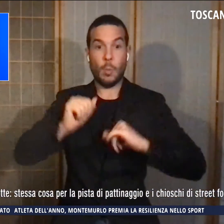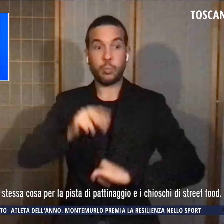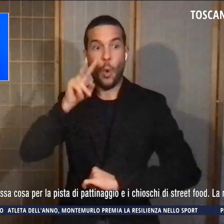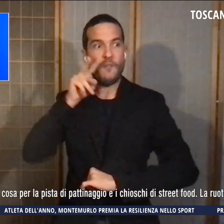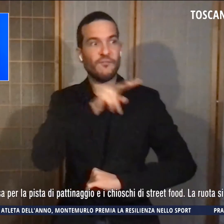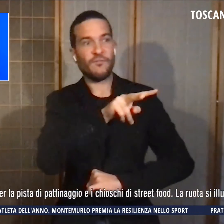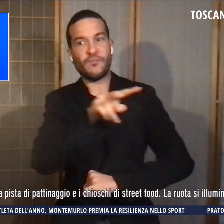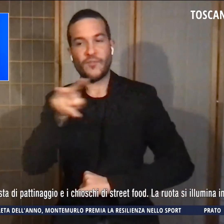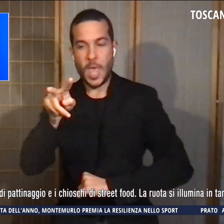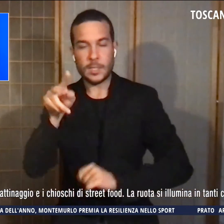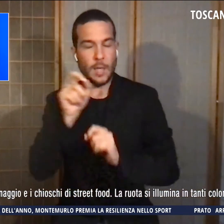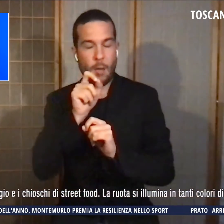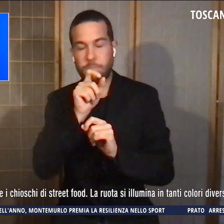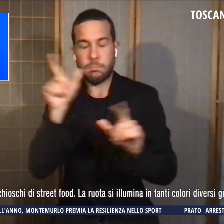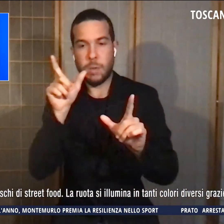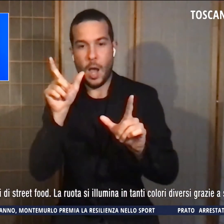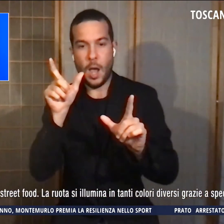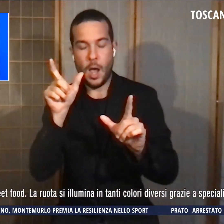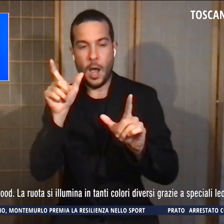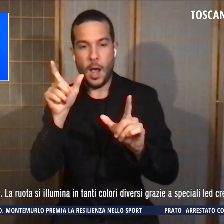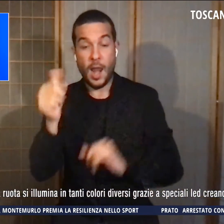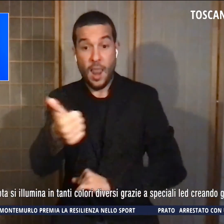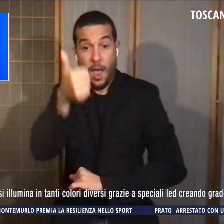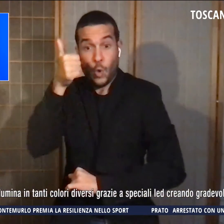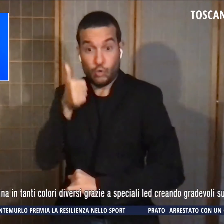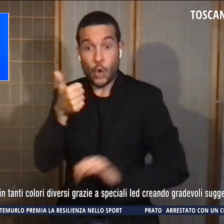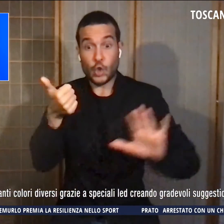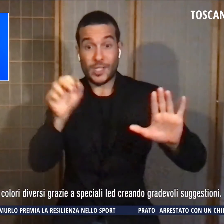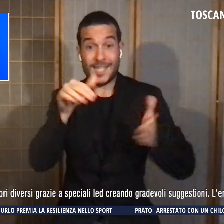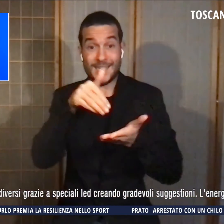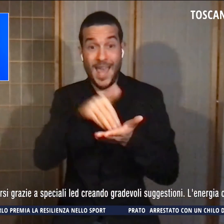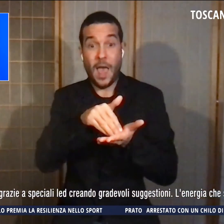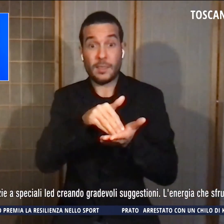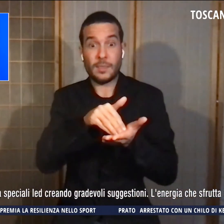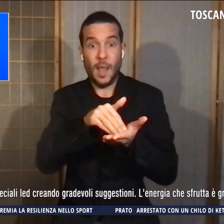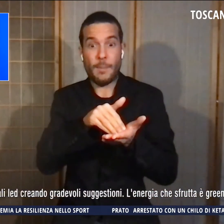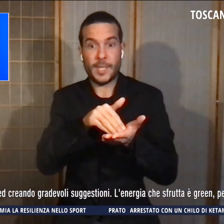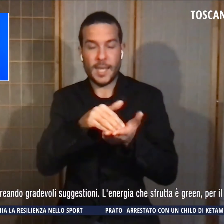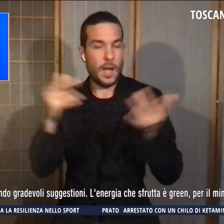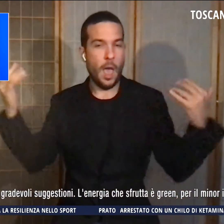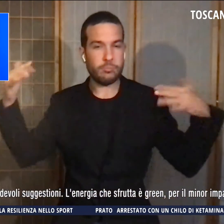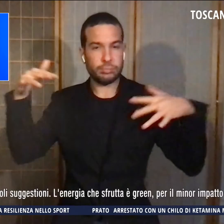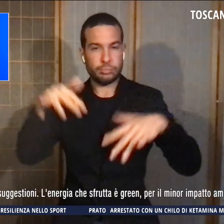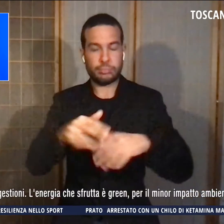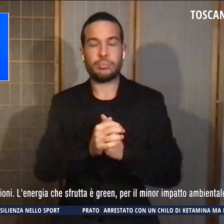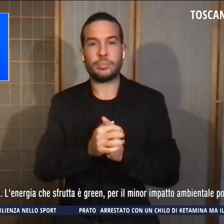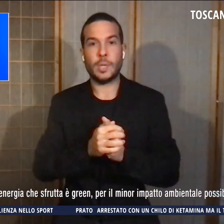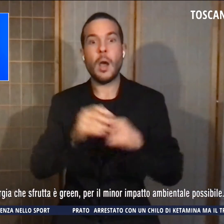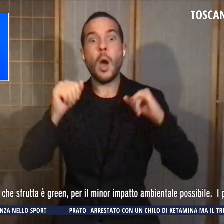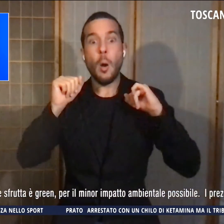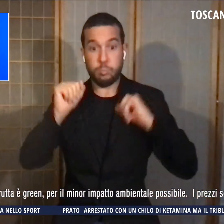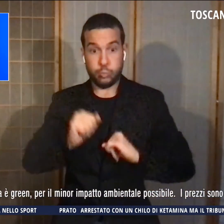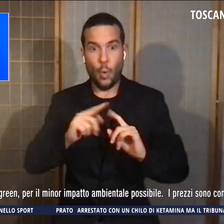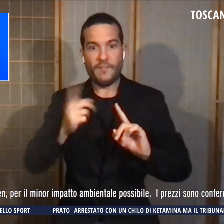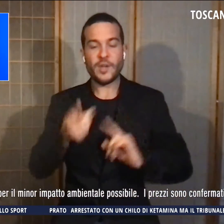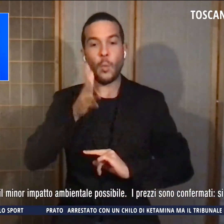furono 60.000. La ruota rimarrà attiva fino al prossimo 15 gennaio e sarà aperta tutti i